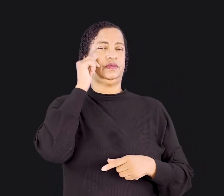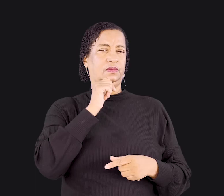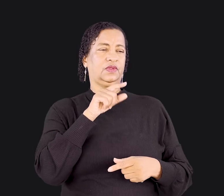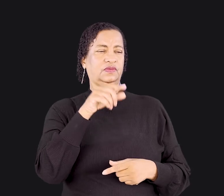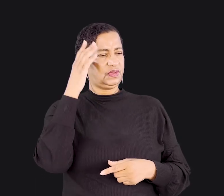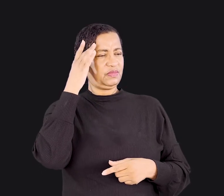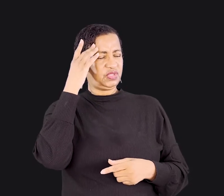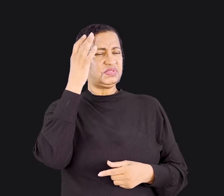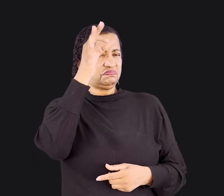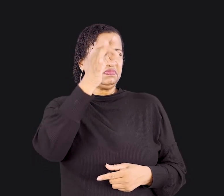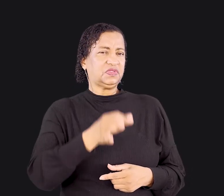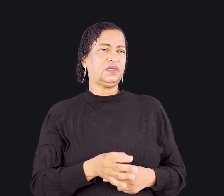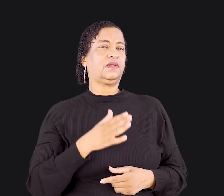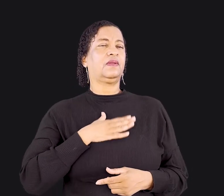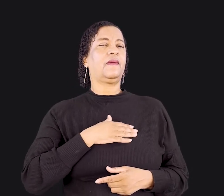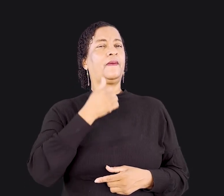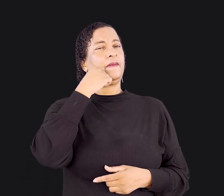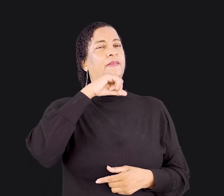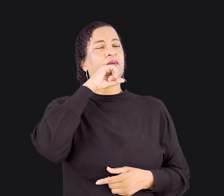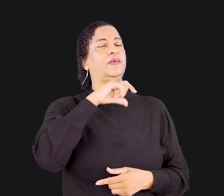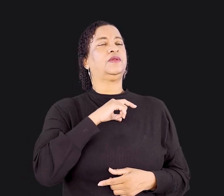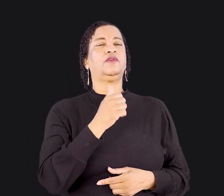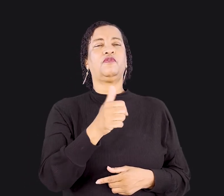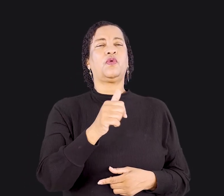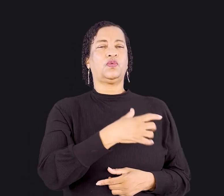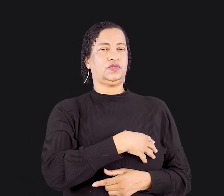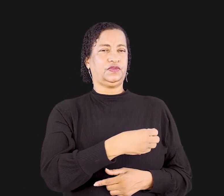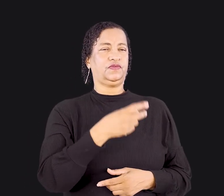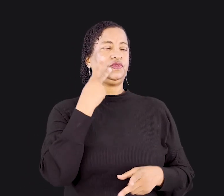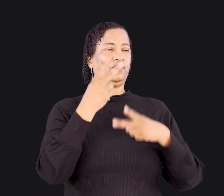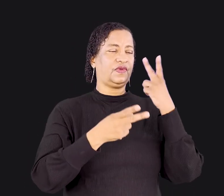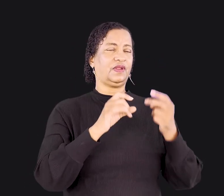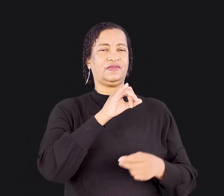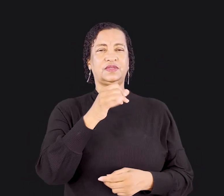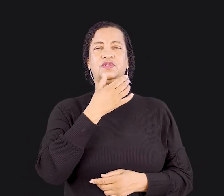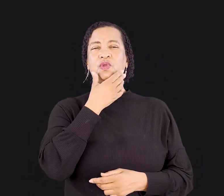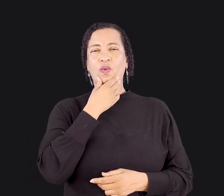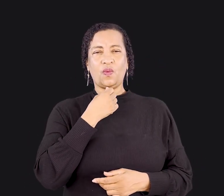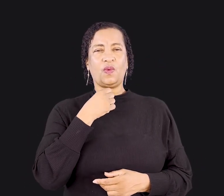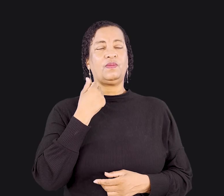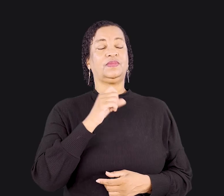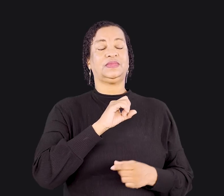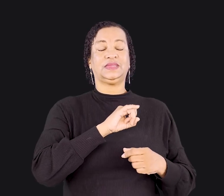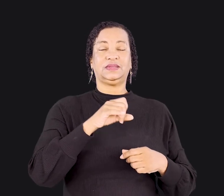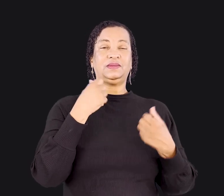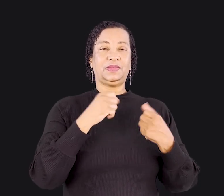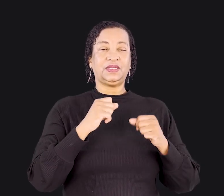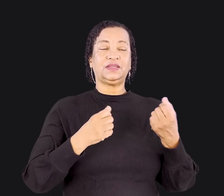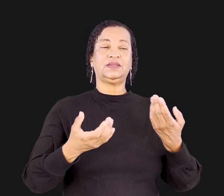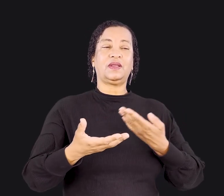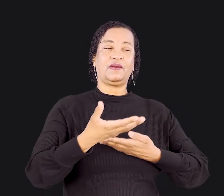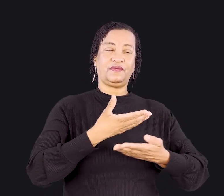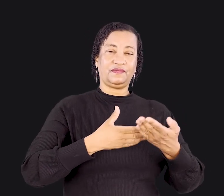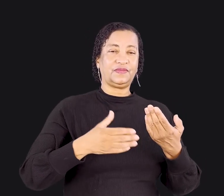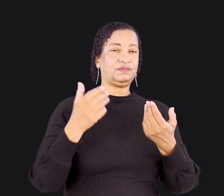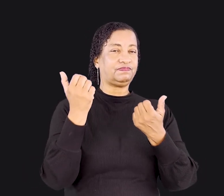óbvio. Minha mãe teve 11 filhos e costumava dizer que se o homem tivesse que revezar na tarefa de engravidar,